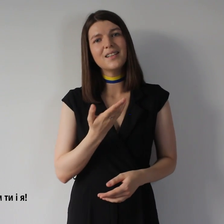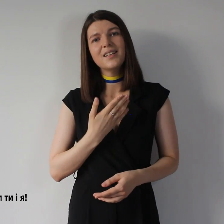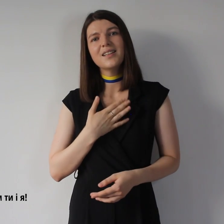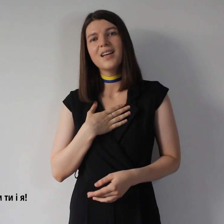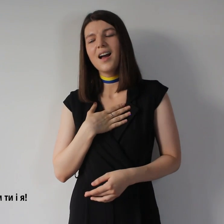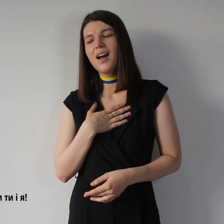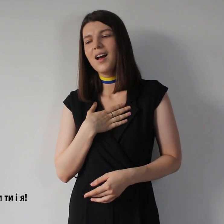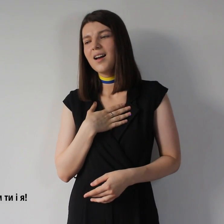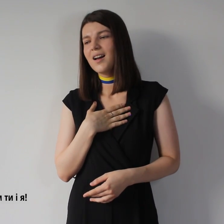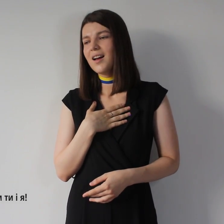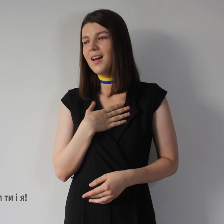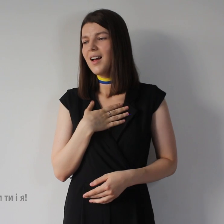і я